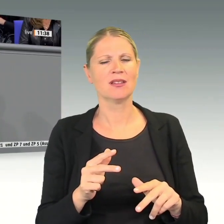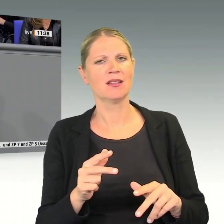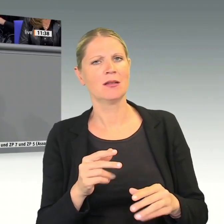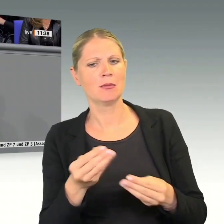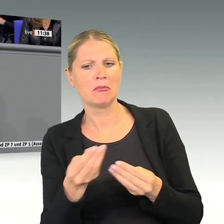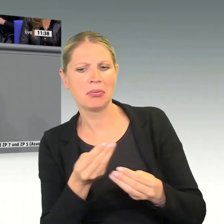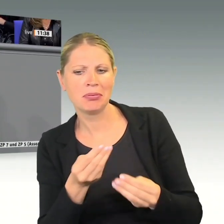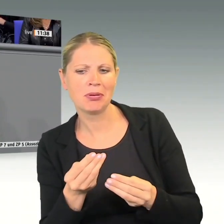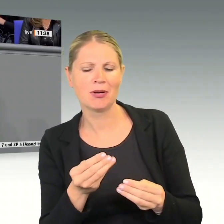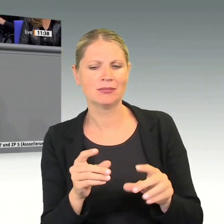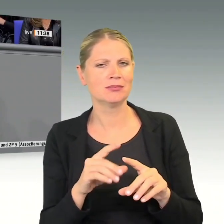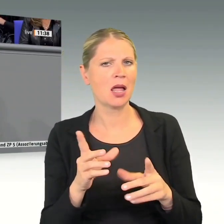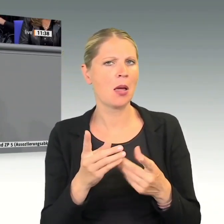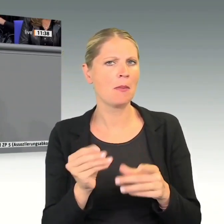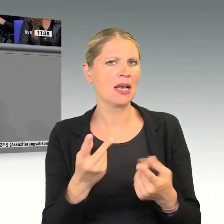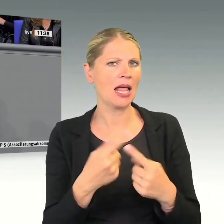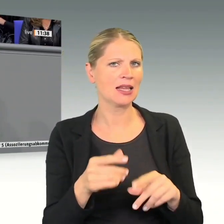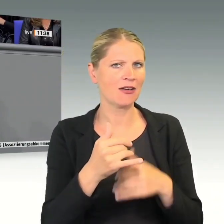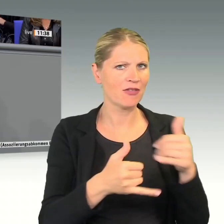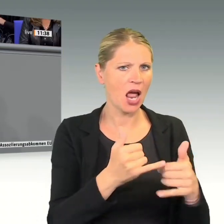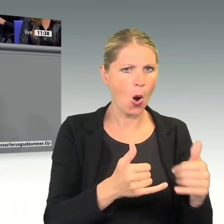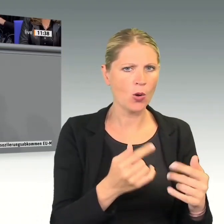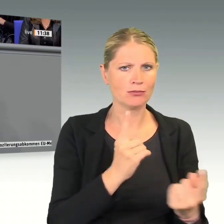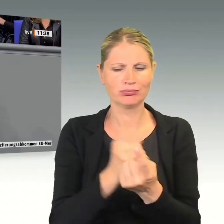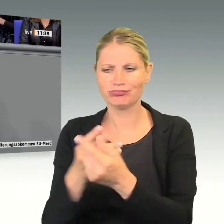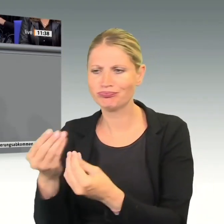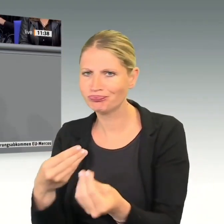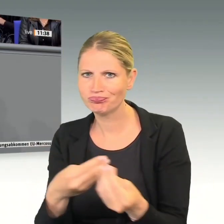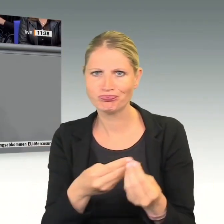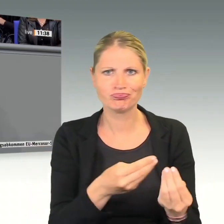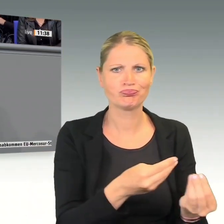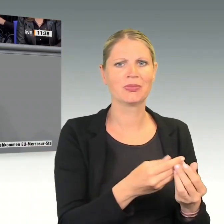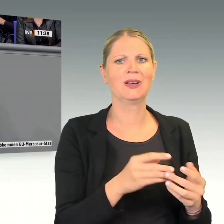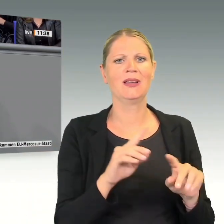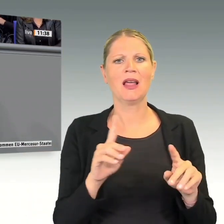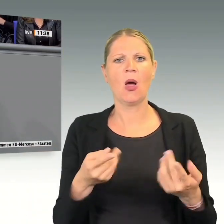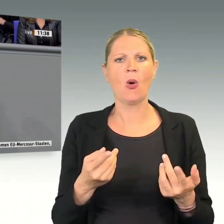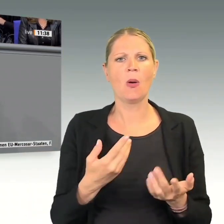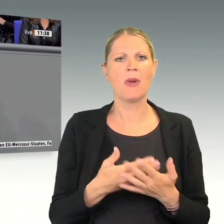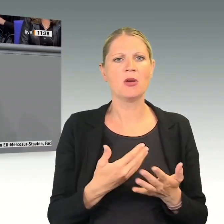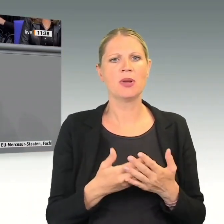vermittelt und vor allem auch der deutschen Industrie in der Region den Rücken gestärkt.